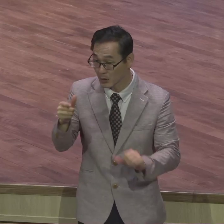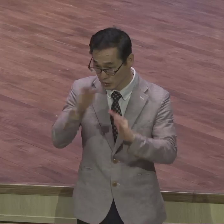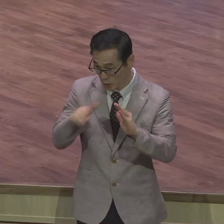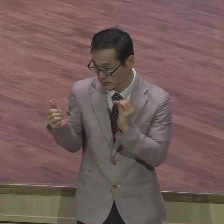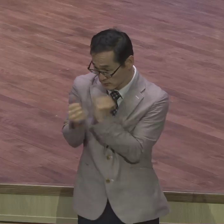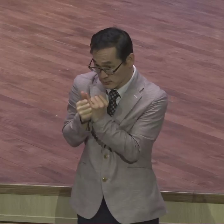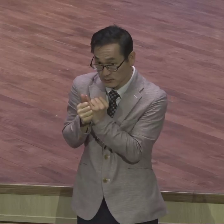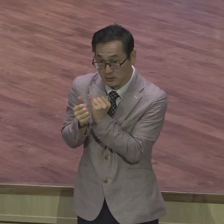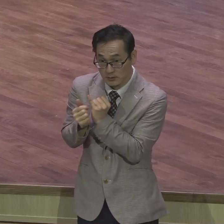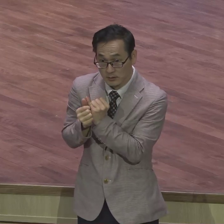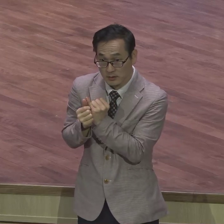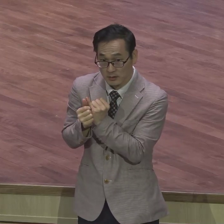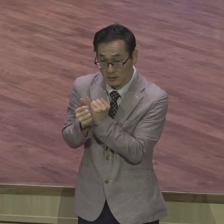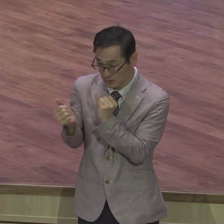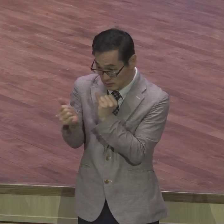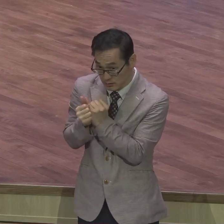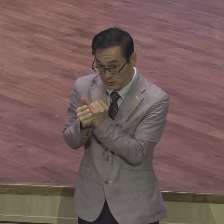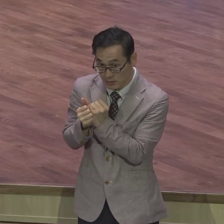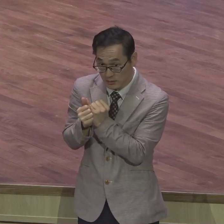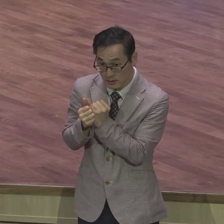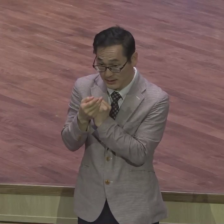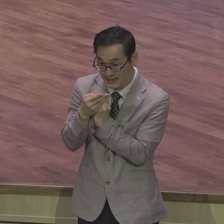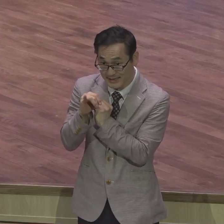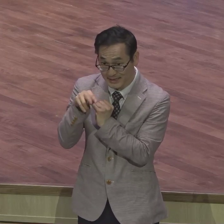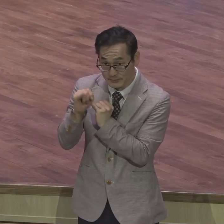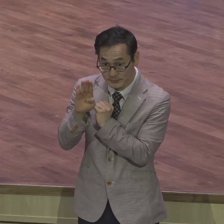똑같은 자녀인데 누구는 택하고 누군은 버렸다